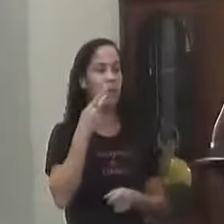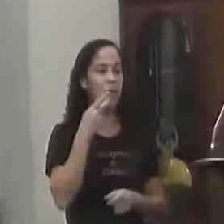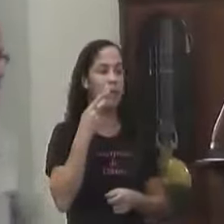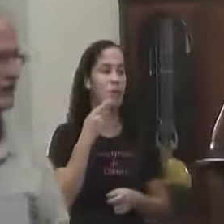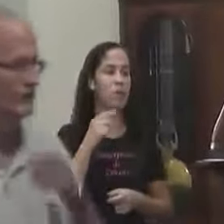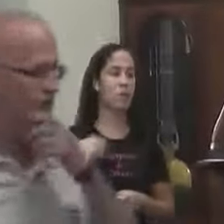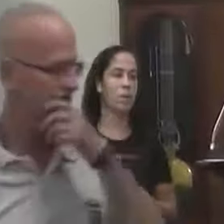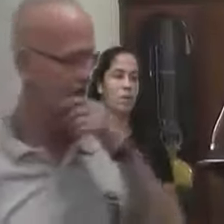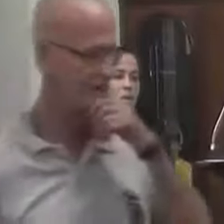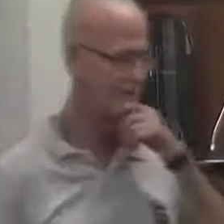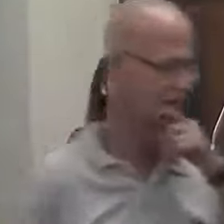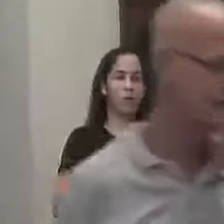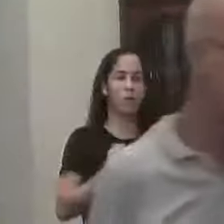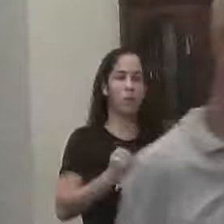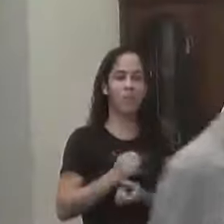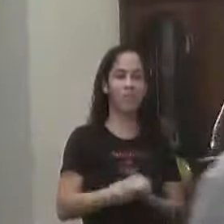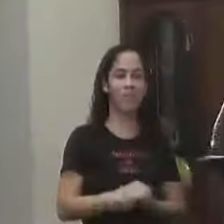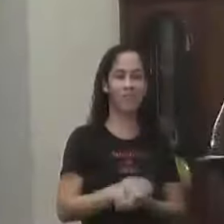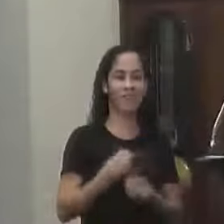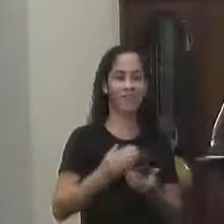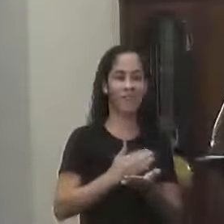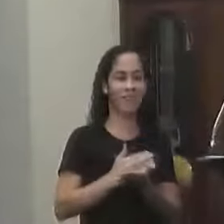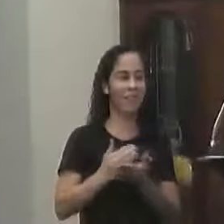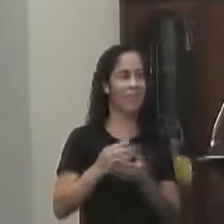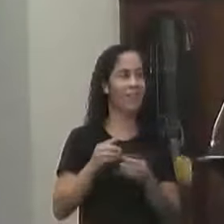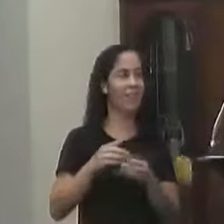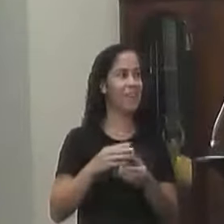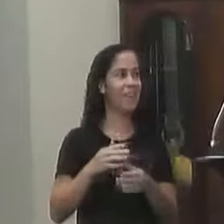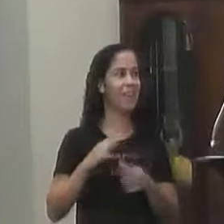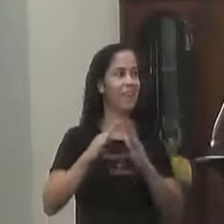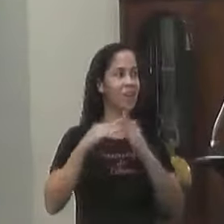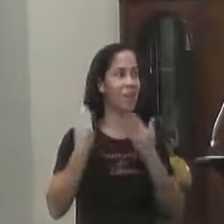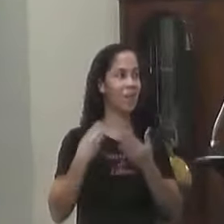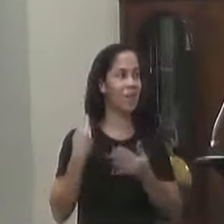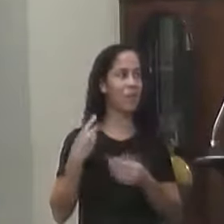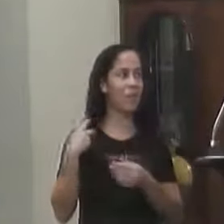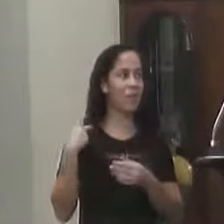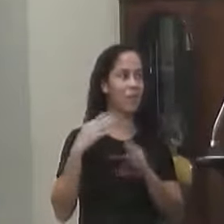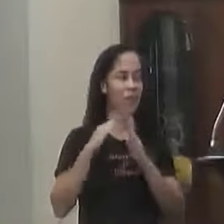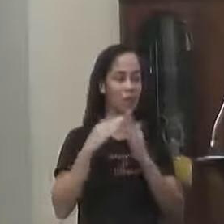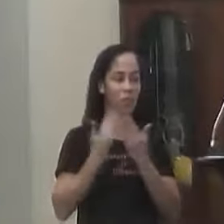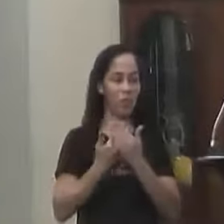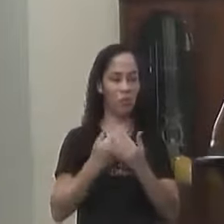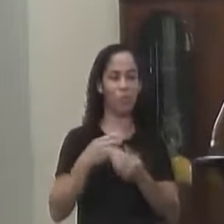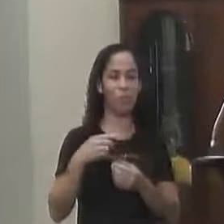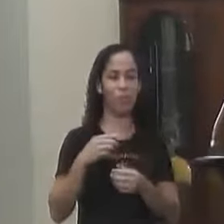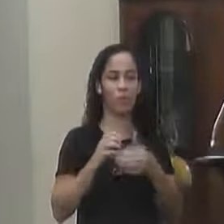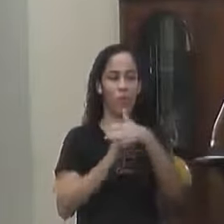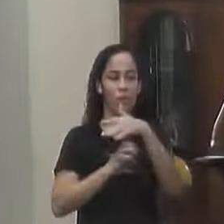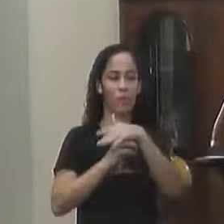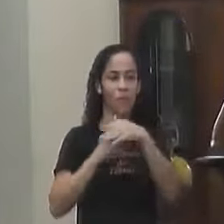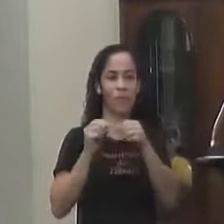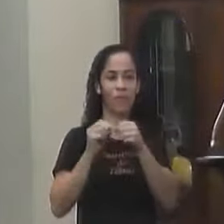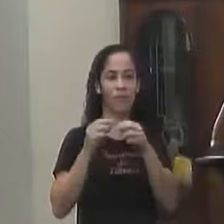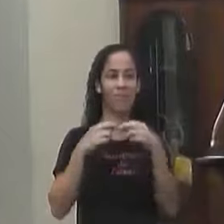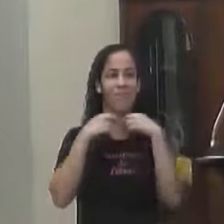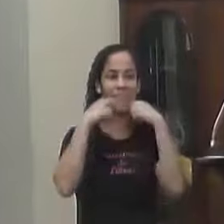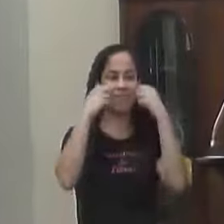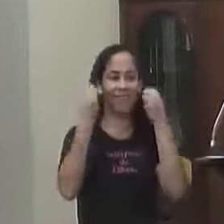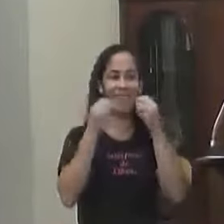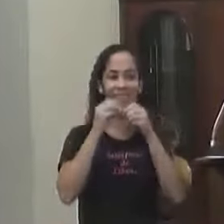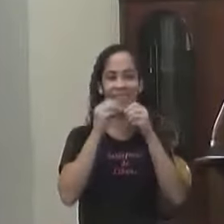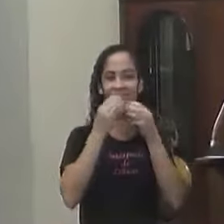Essas obras de colégio Desde quando começou A obra do colégio Da passagem A firma que pegou Para mim lá Só fez vergonha E desde quando